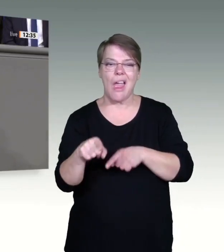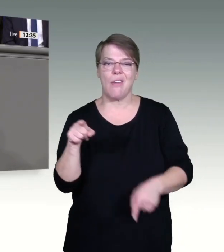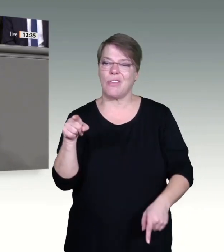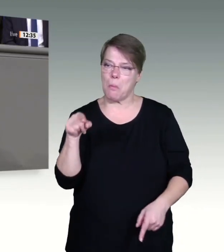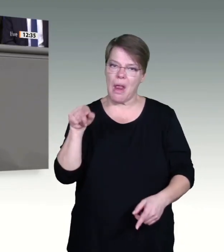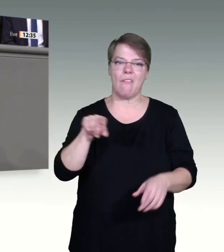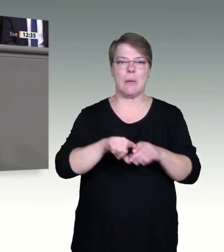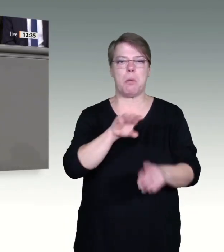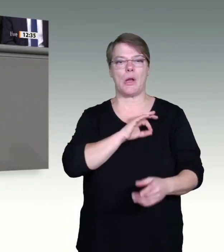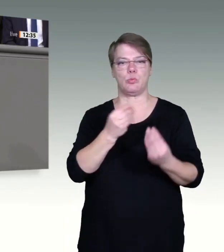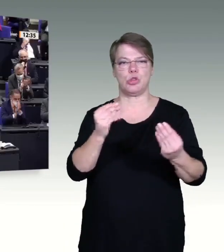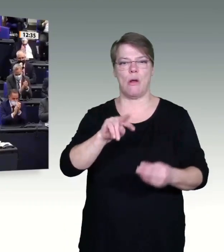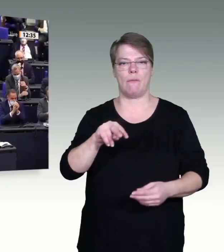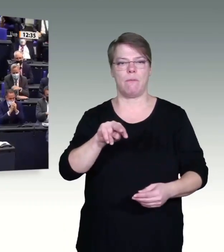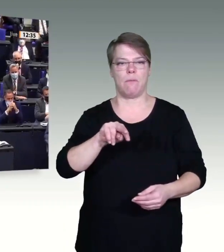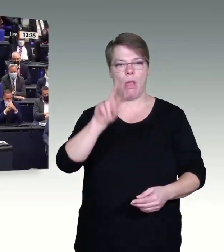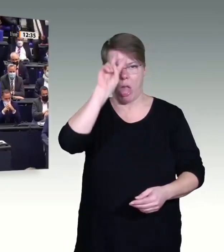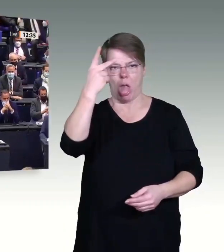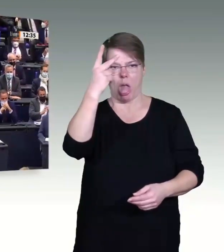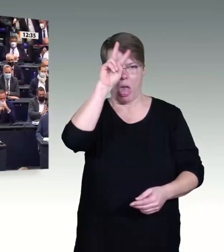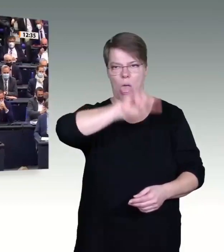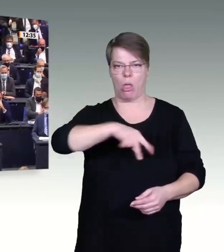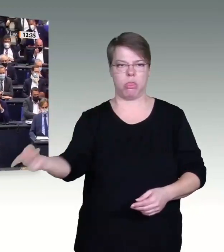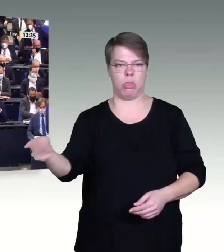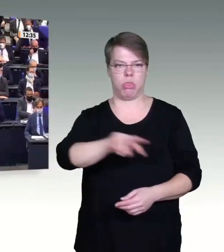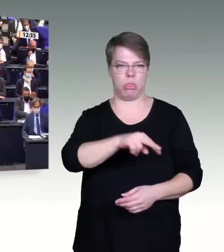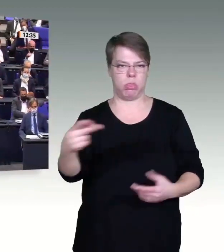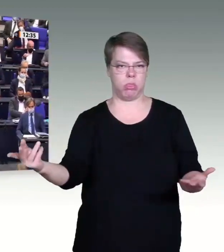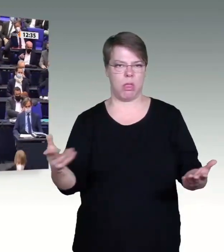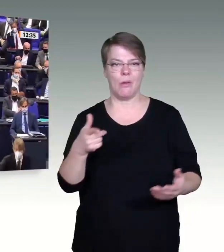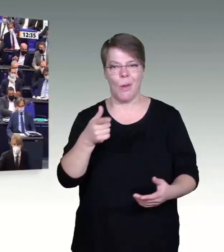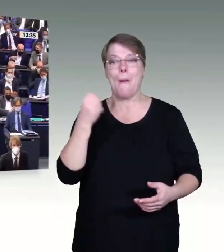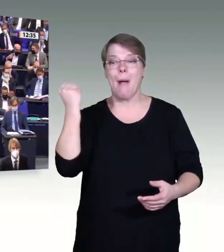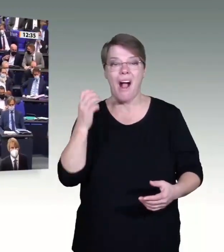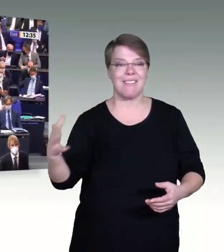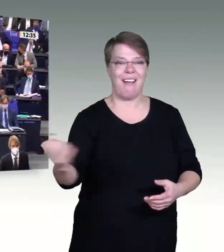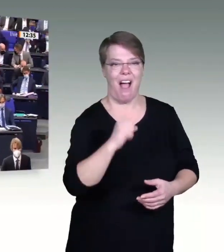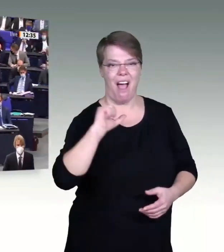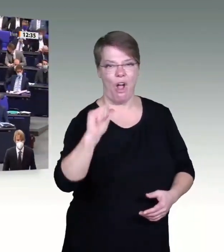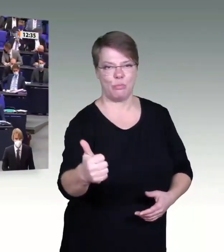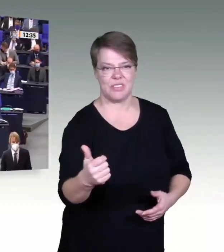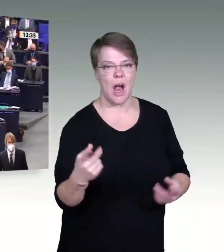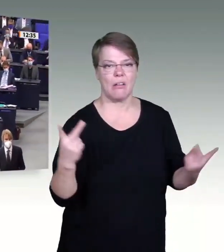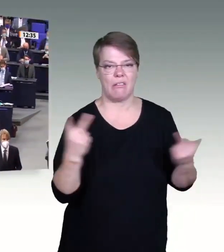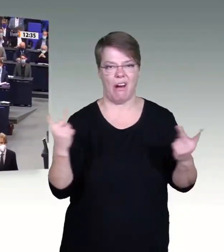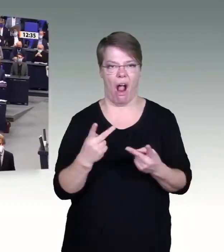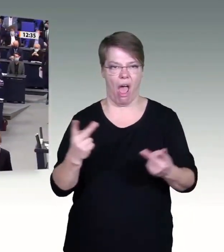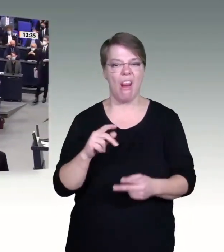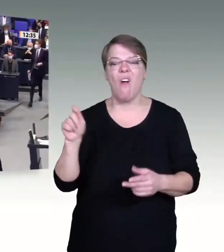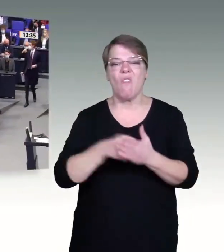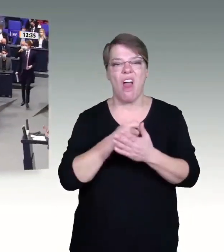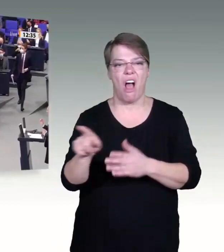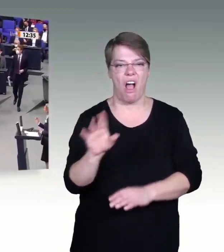Impfpflicht für Pflegekräfte, die Sie hier durchpeitschen wollen, ist ein Schlag ins Gesicht dieser Menschen,